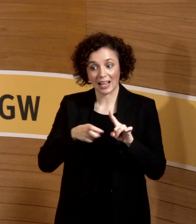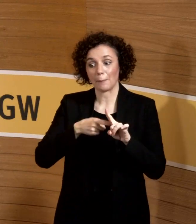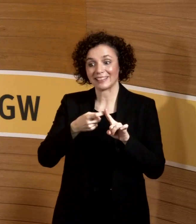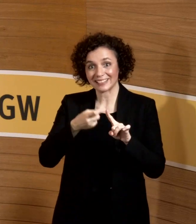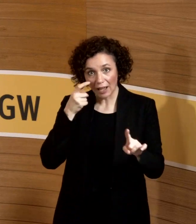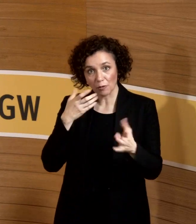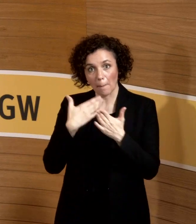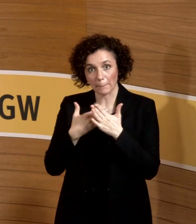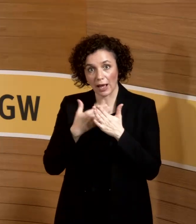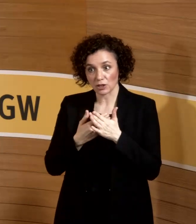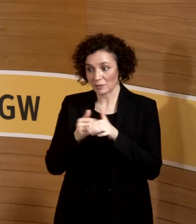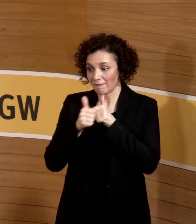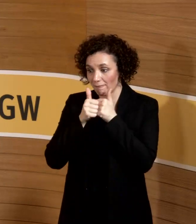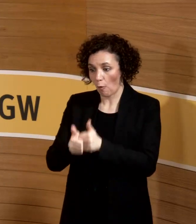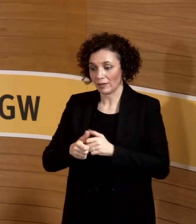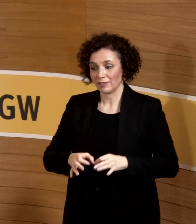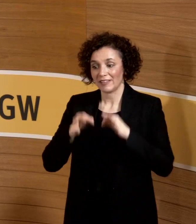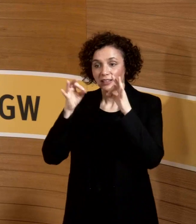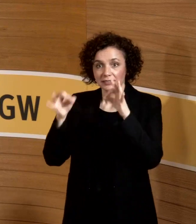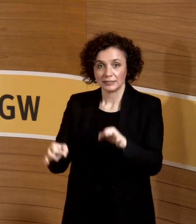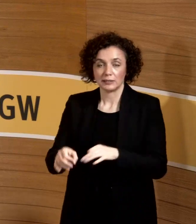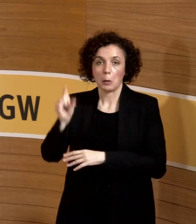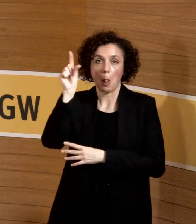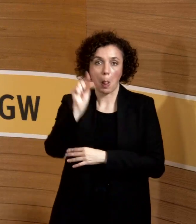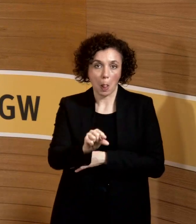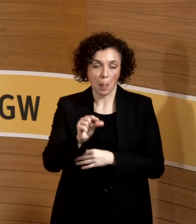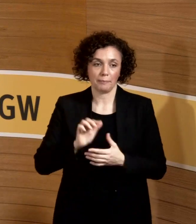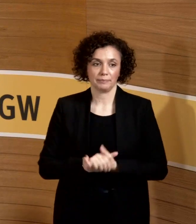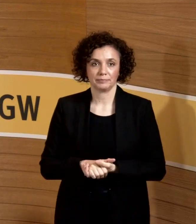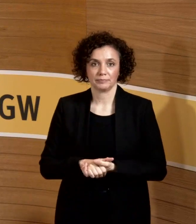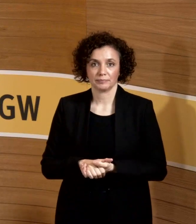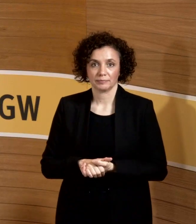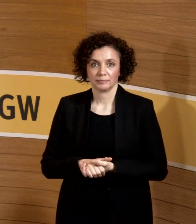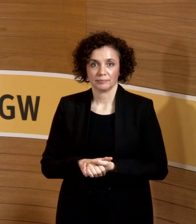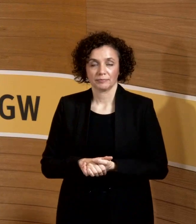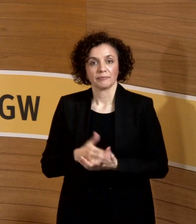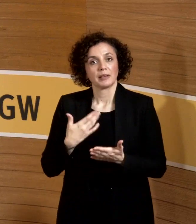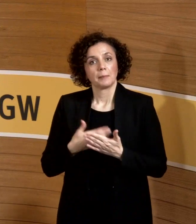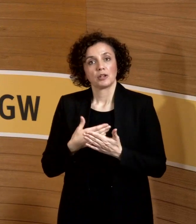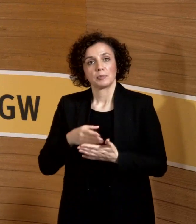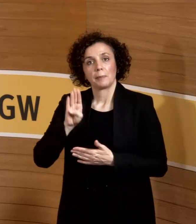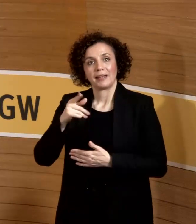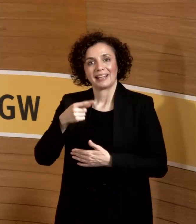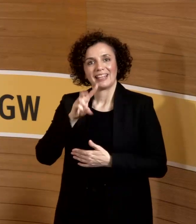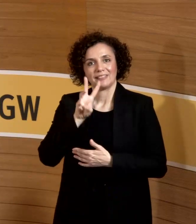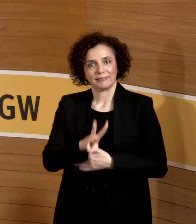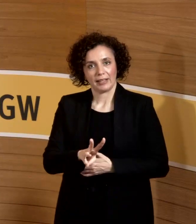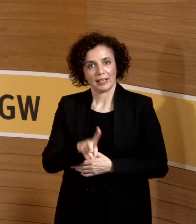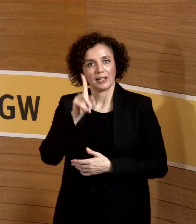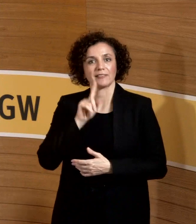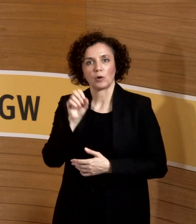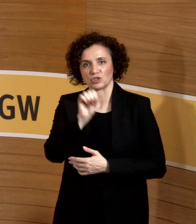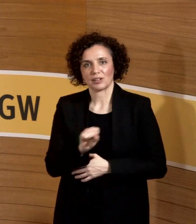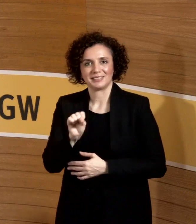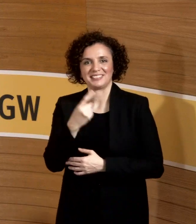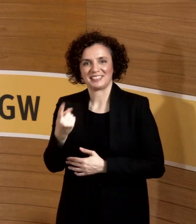egal ob schwanger oder nicht, die daraus entstehen, sind minimal. Und die BKern bei der BGW, da hat ja Frau Stranzinger auch vor allem gesucht,